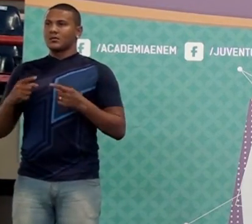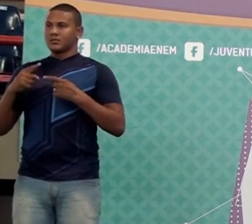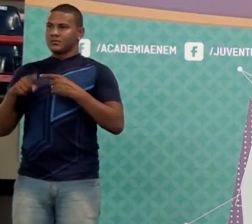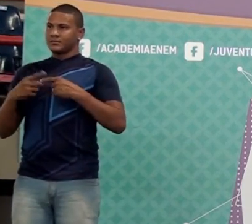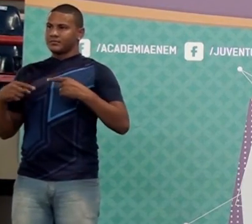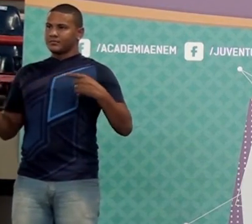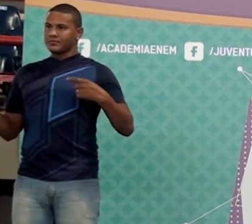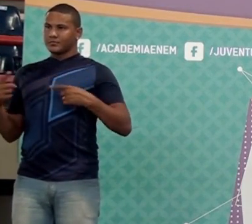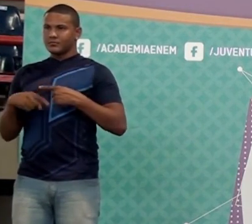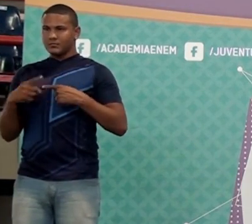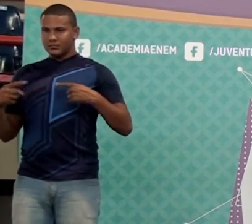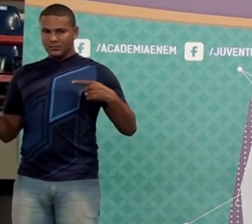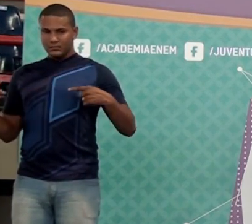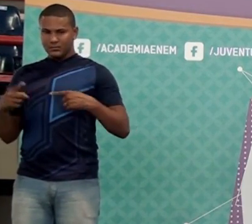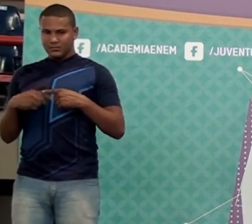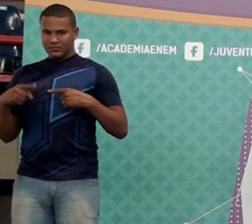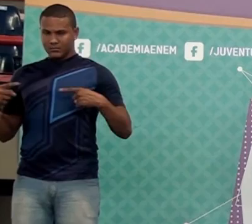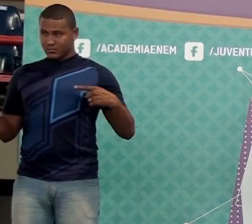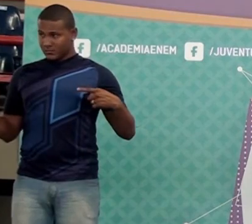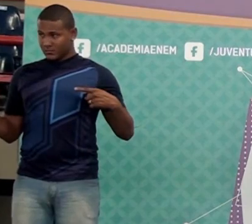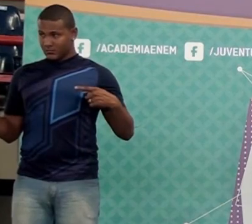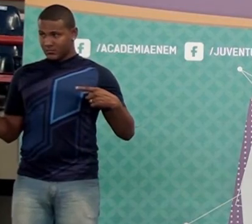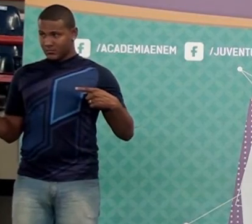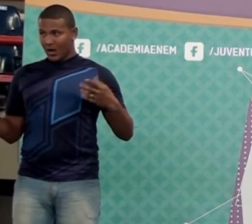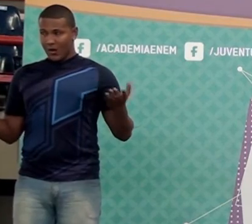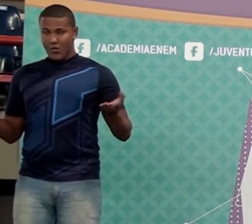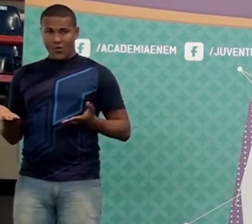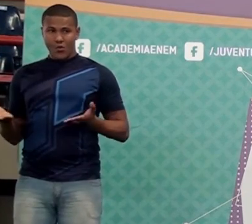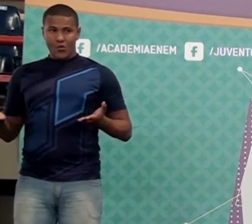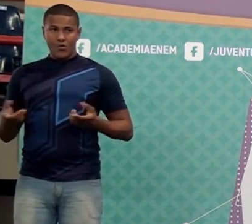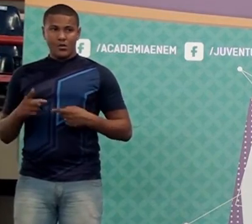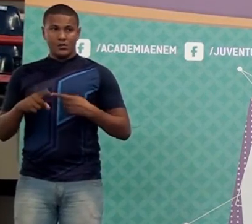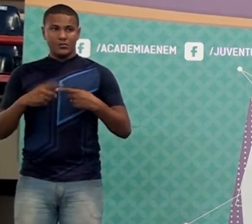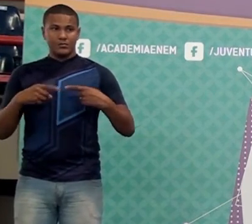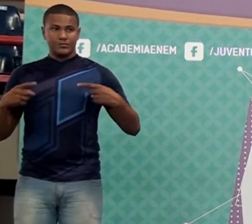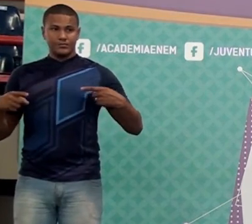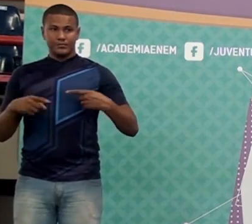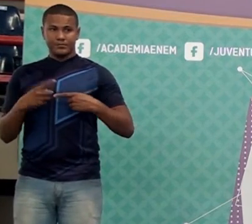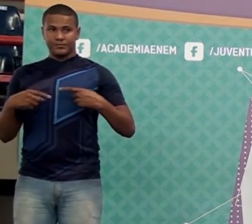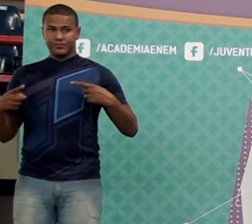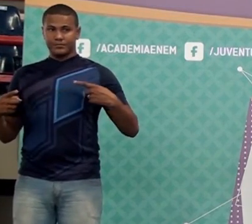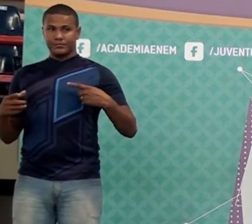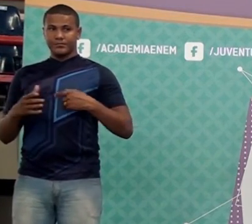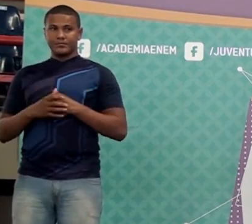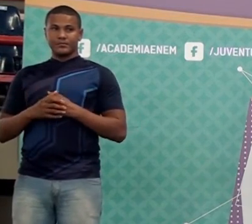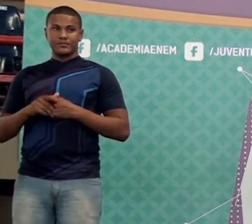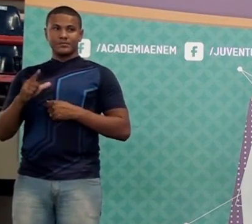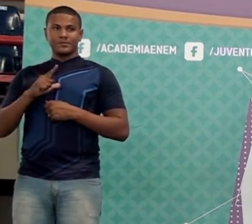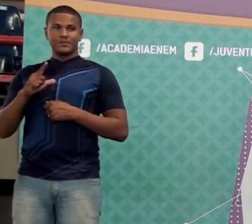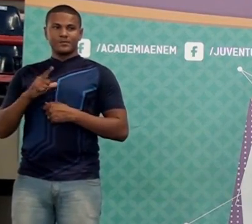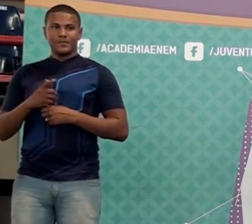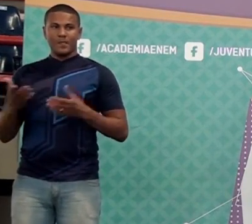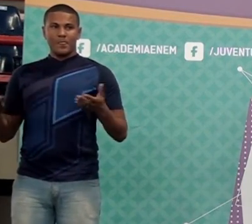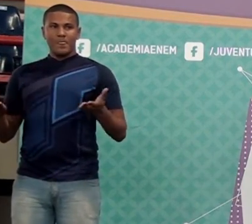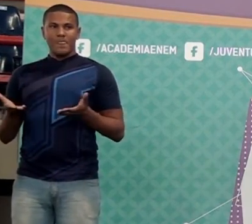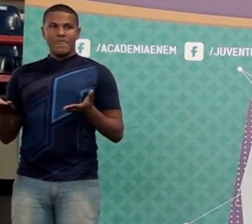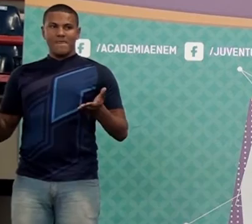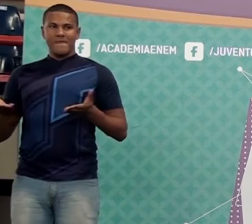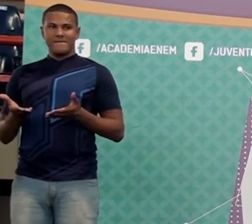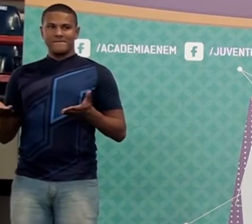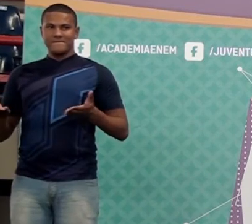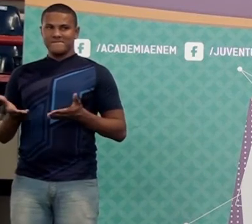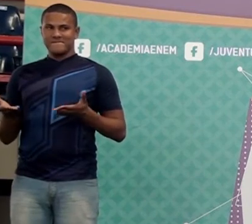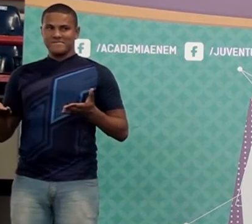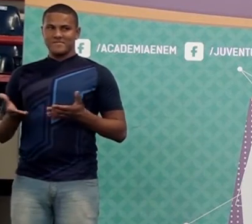Essas oito questões que eu fiz com vocês, só algumas estavam na apostila como exemplo, tá? São questões para a gente construir o conhecimento.